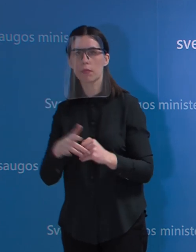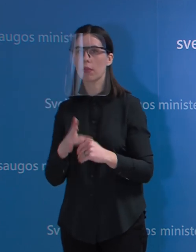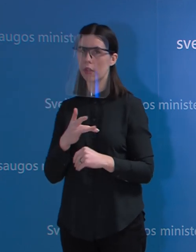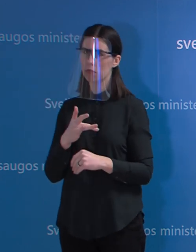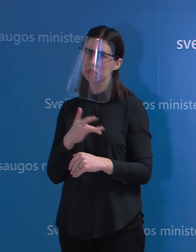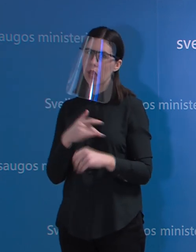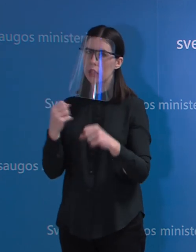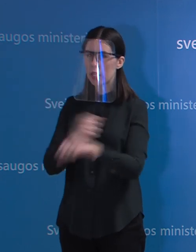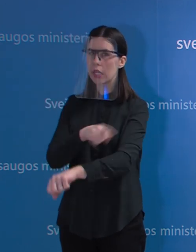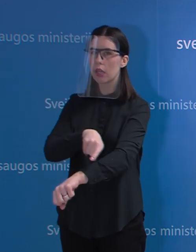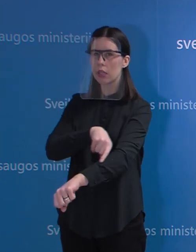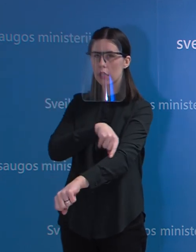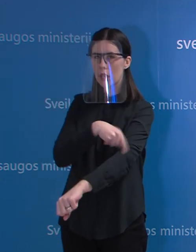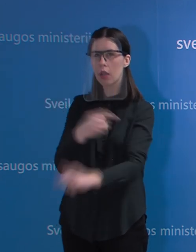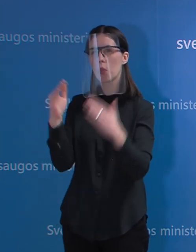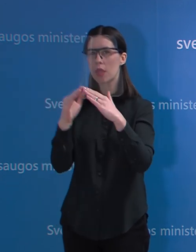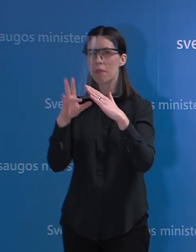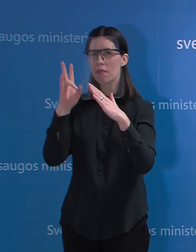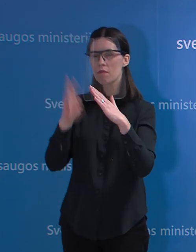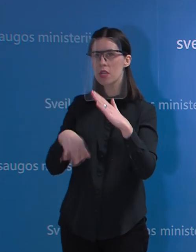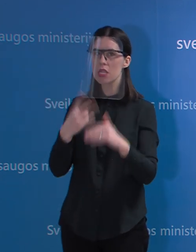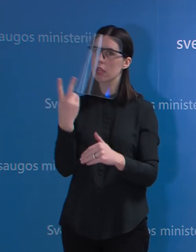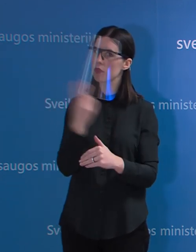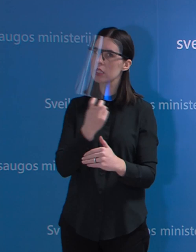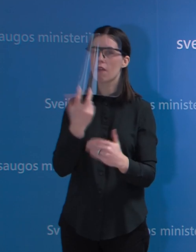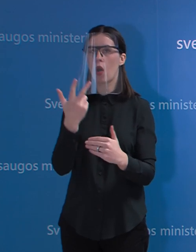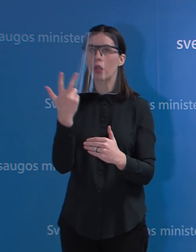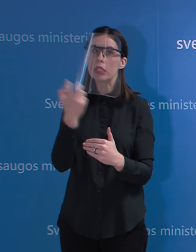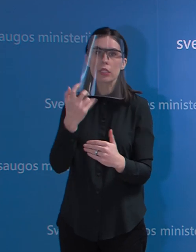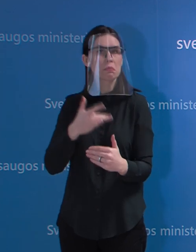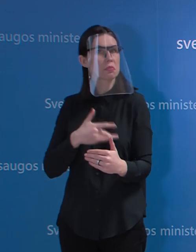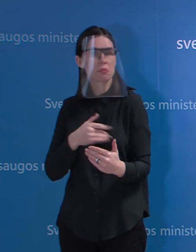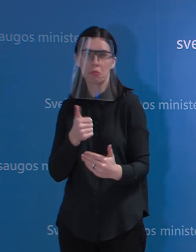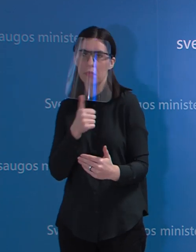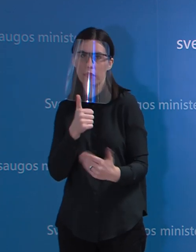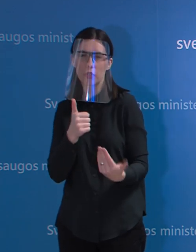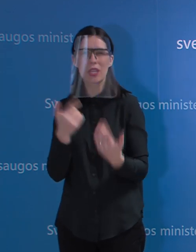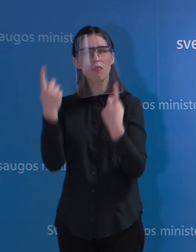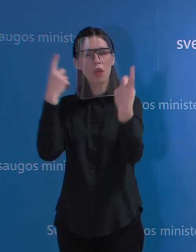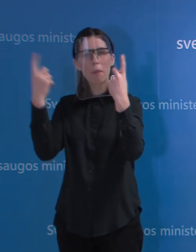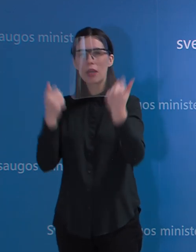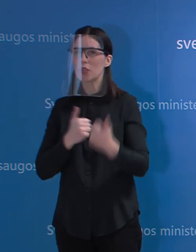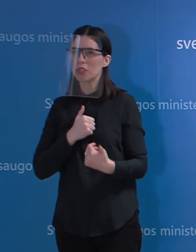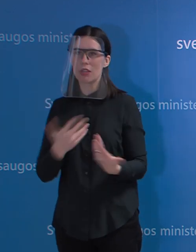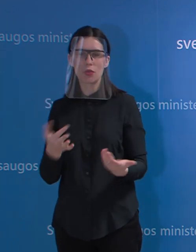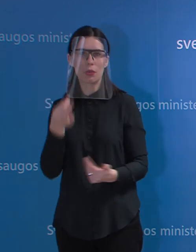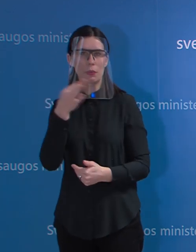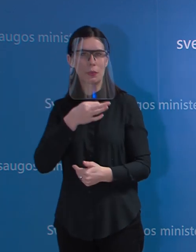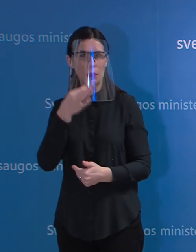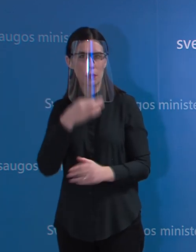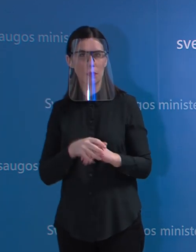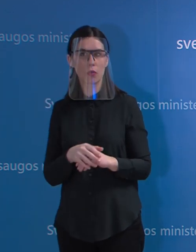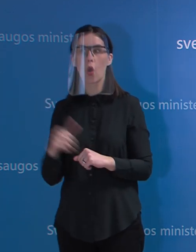izolacijos laikotarpių, kol kas tokių duomenų neturim. Dabar dėl tų žmonių, kurie buvo